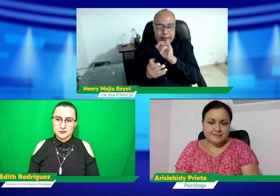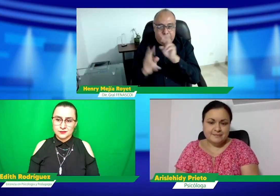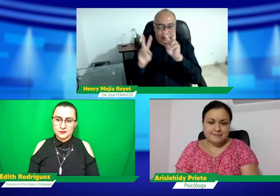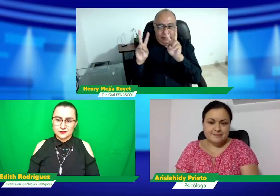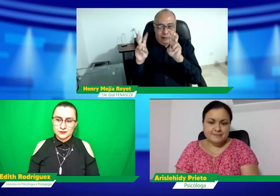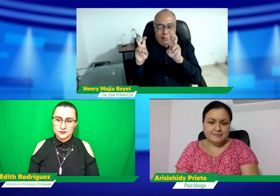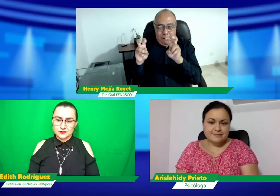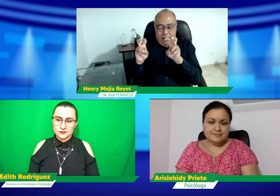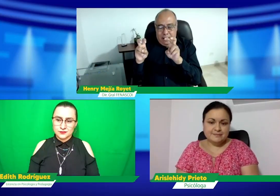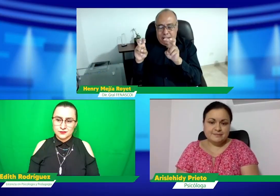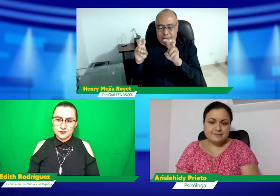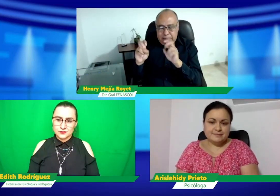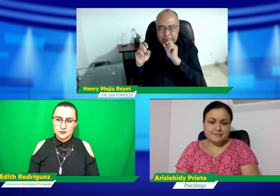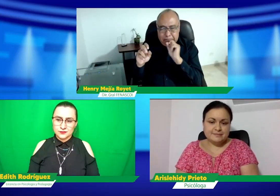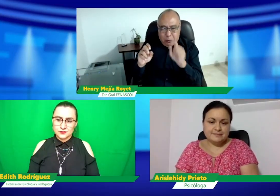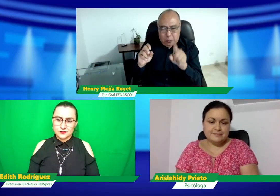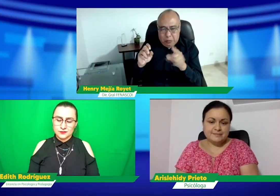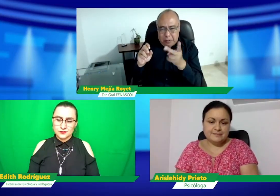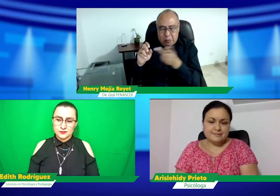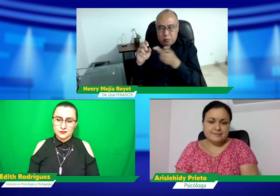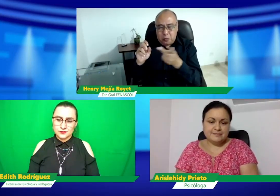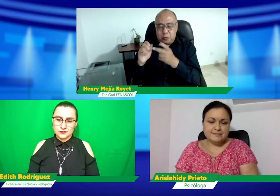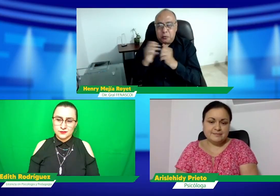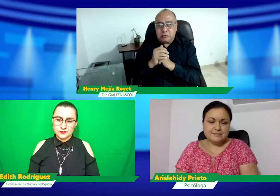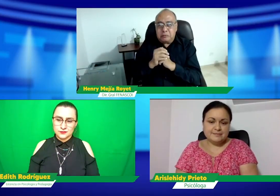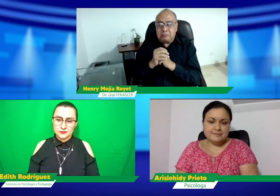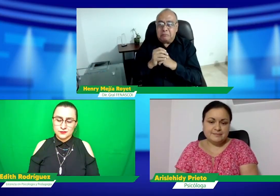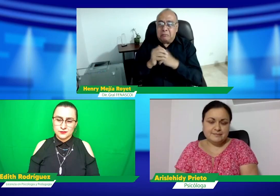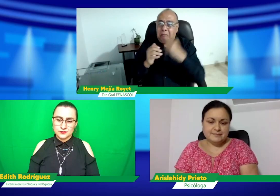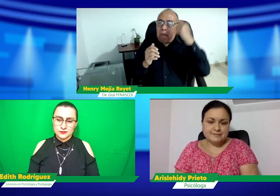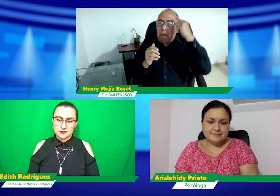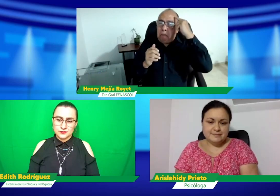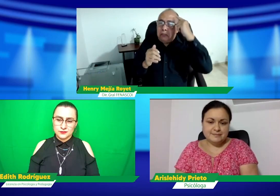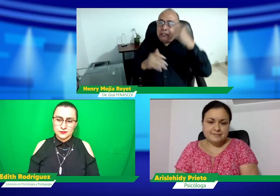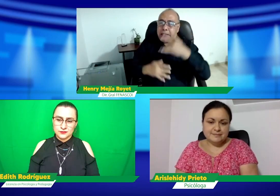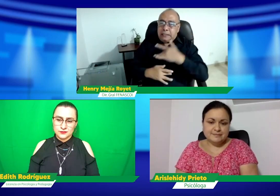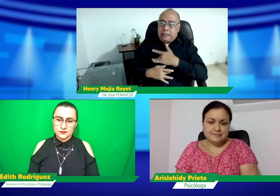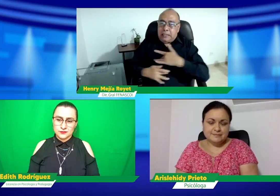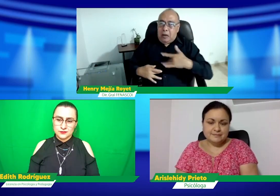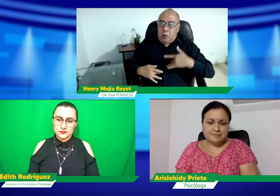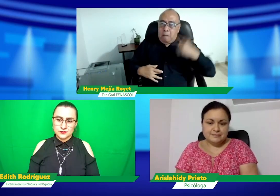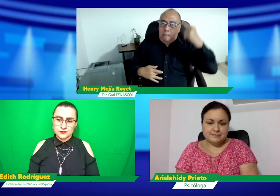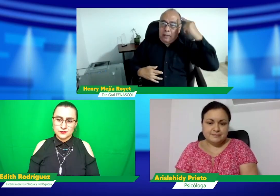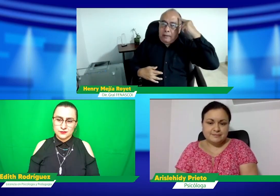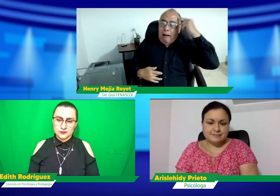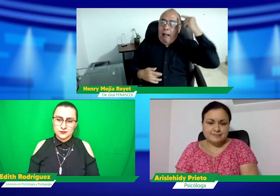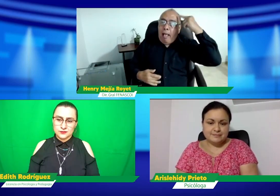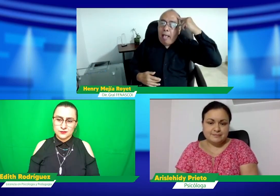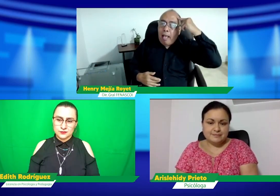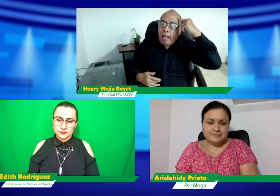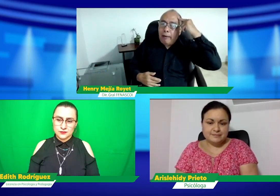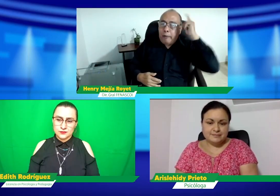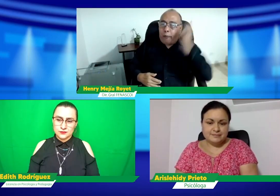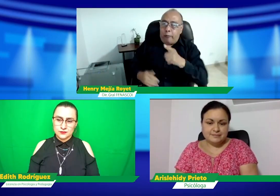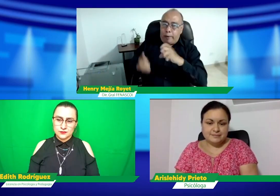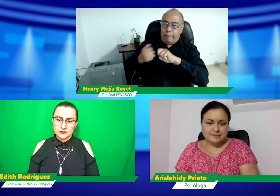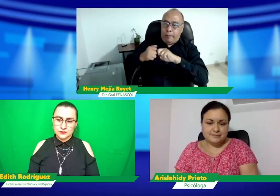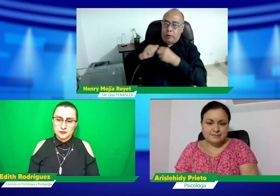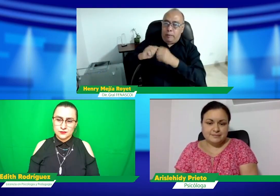Y es que sobre ese tema, yo quisiera hacerle también una pregunta a las dos. Hablando acerca de la salud